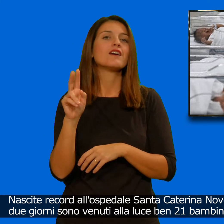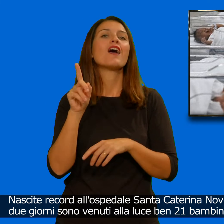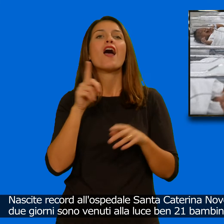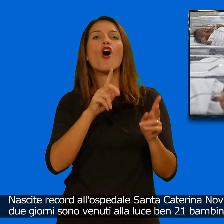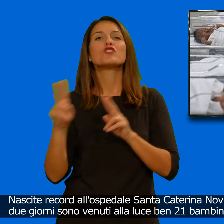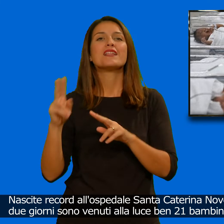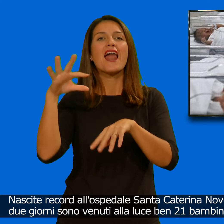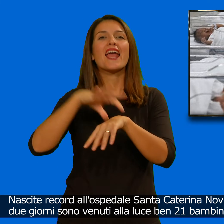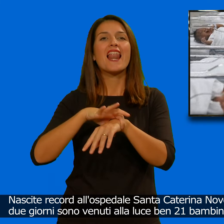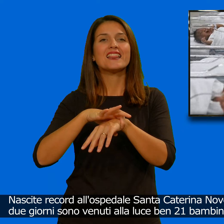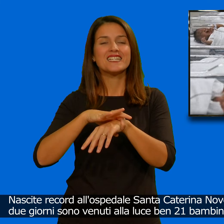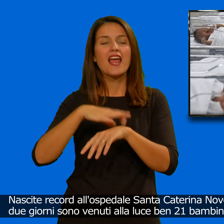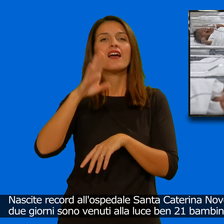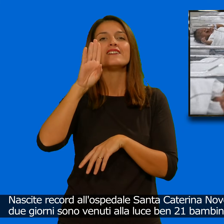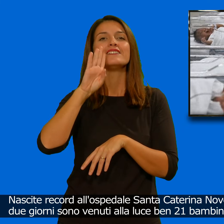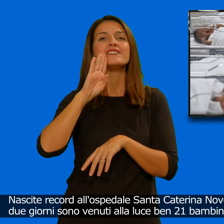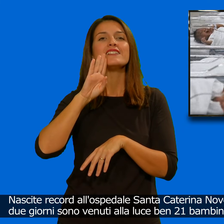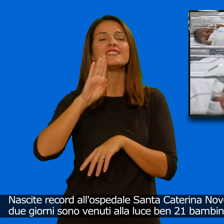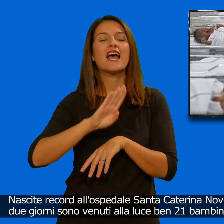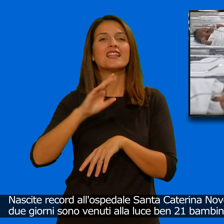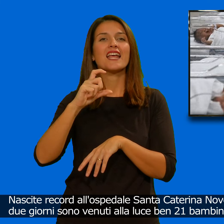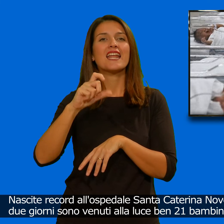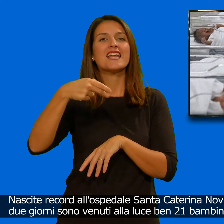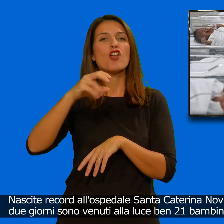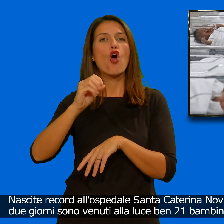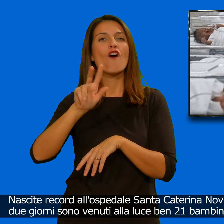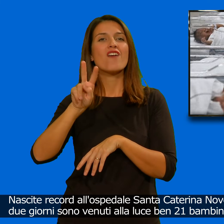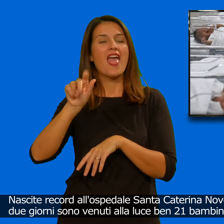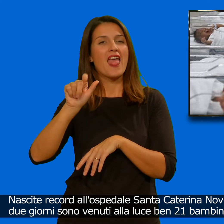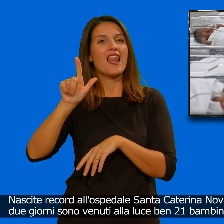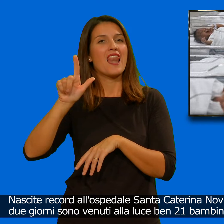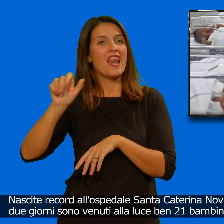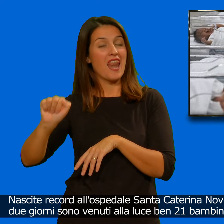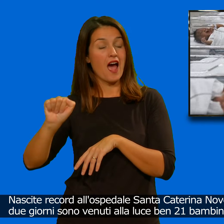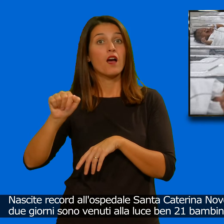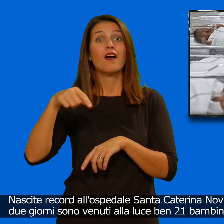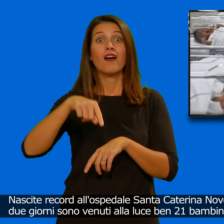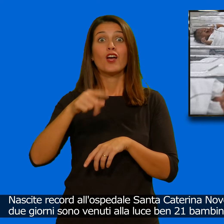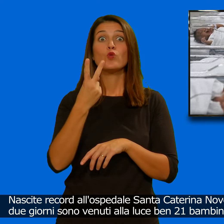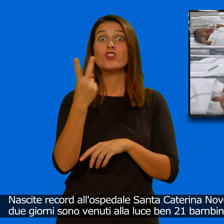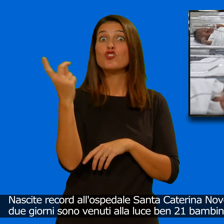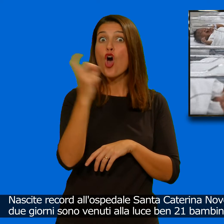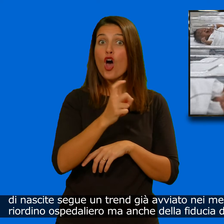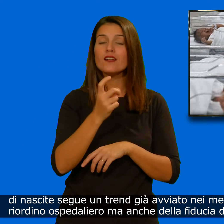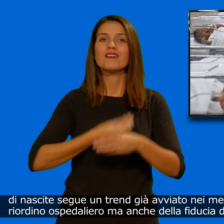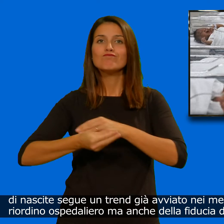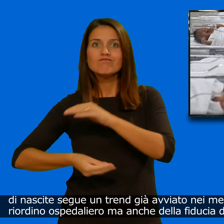In soli due giorni sono venuti alla luce ben 21 bambini. L'eccezionale boom di nascite